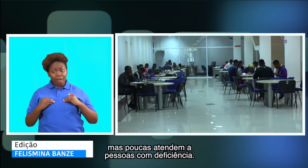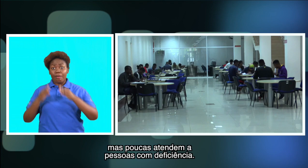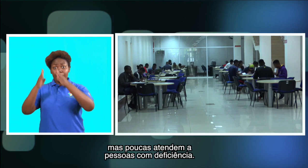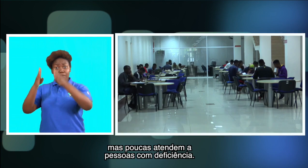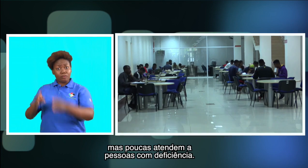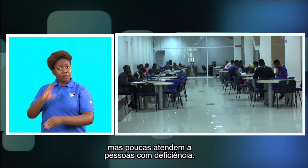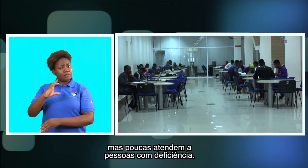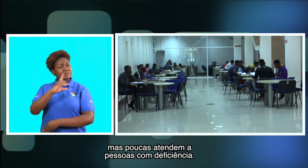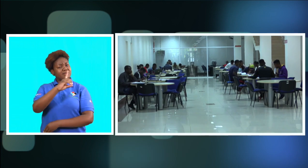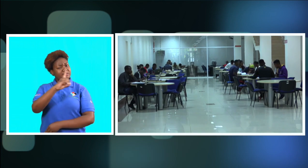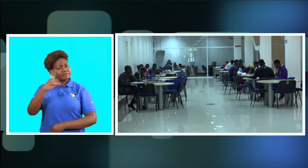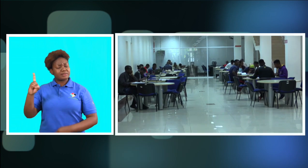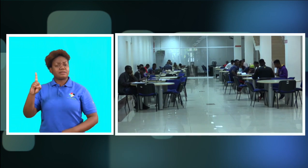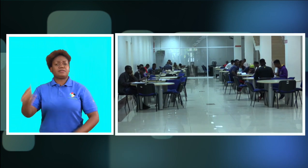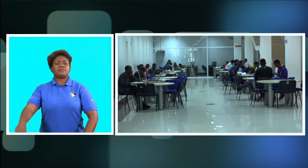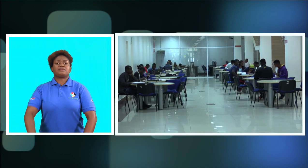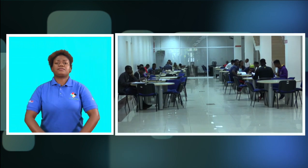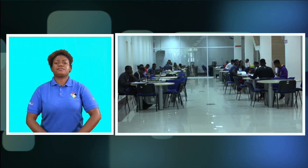pessoas com deficiência.